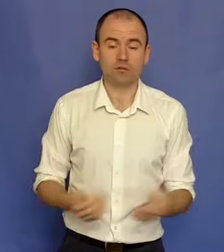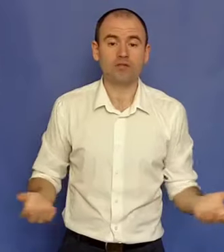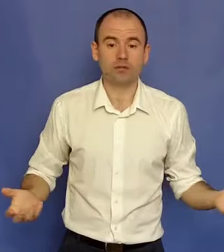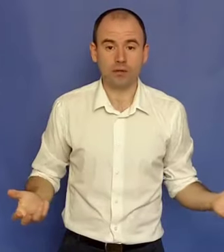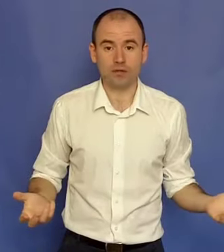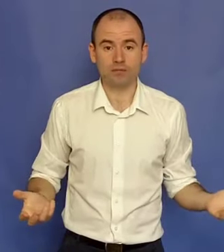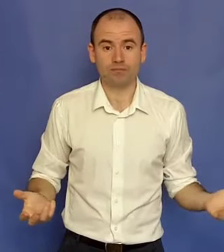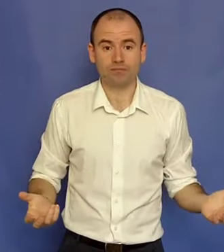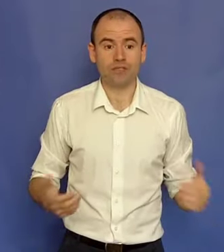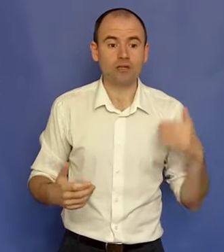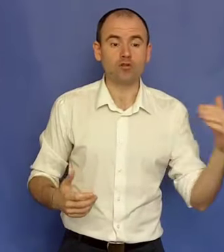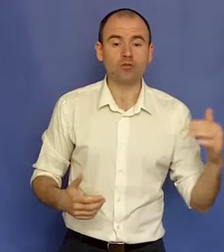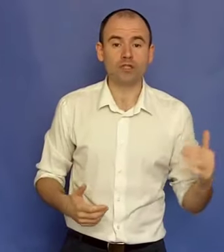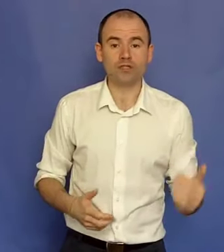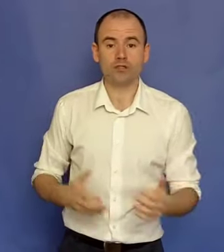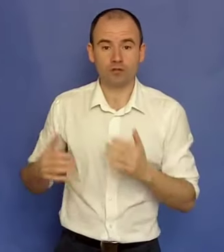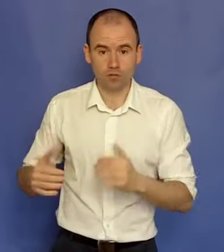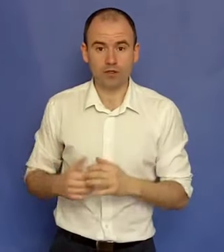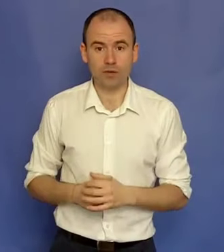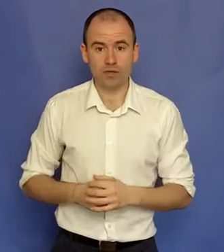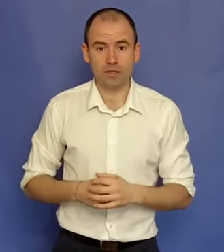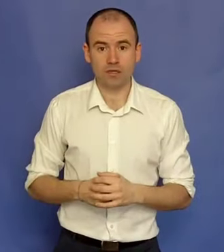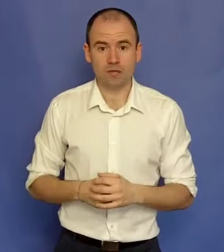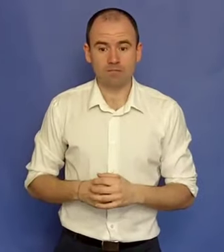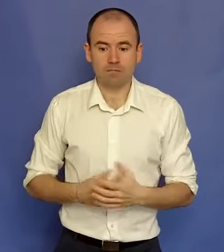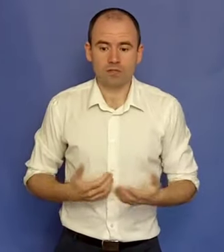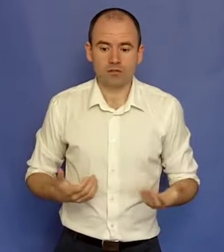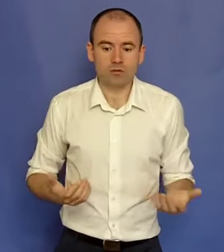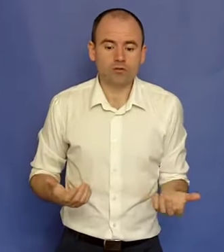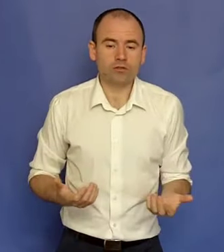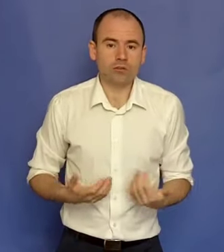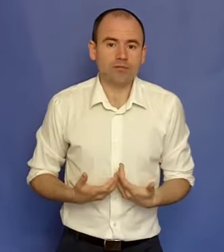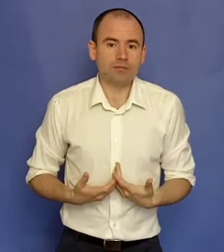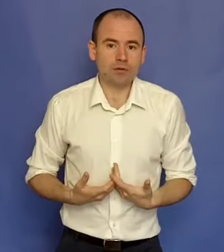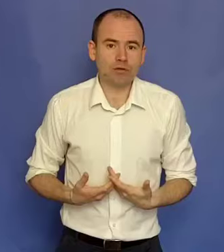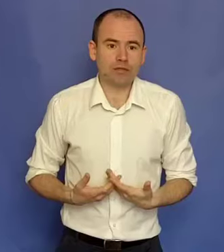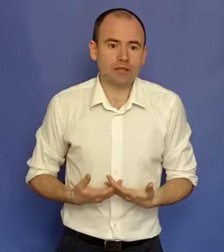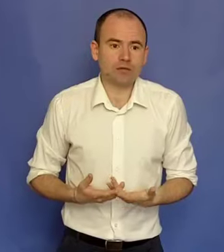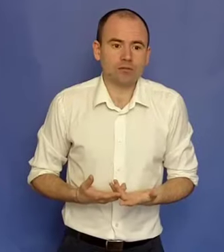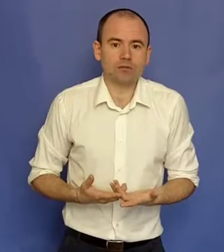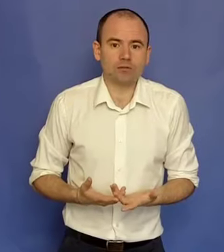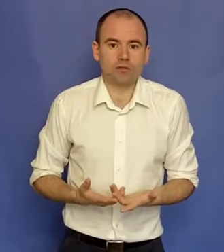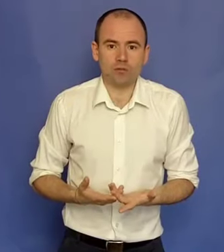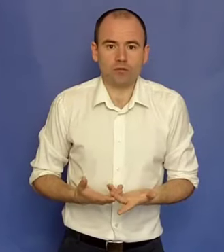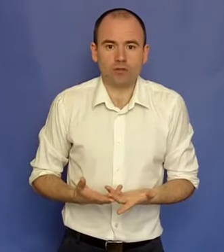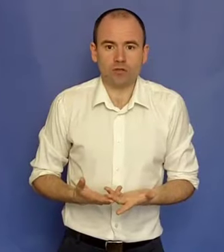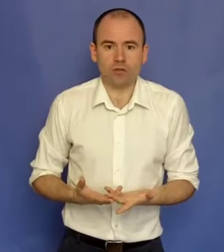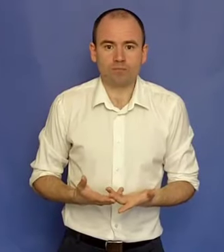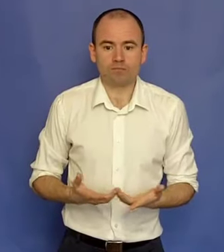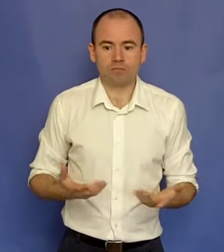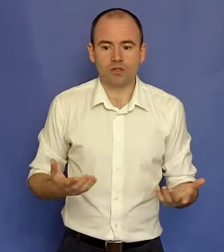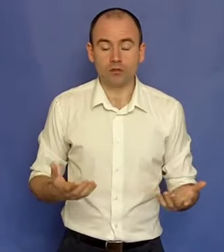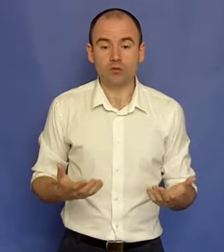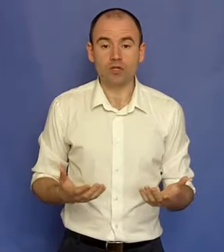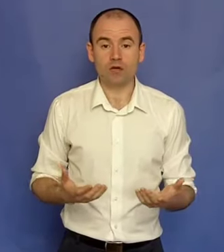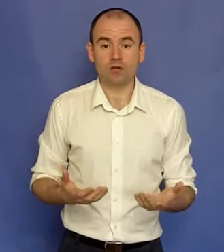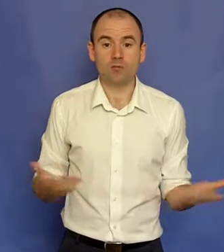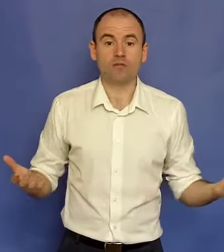nu mai faci bani. Dacă nu muncești, nu faci bani. Și cu toți știm că avem perioade în care nu putem să muncim în continuu. Și atunci nu mai